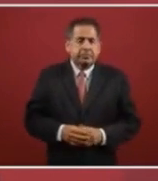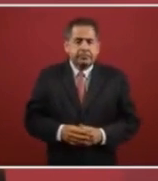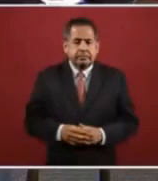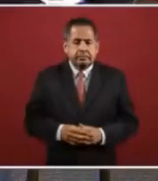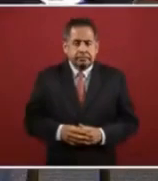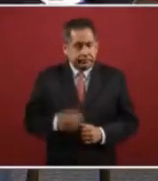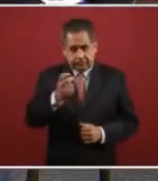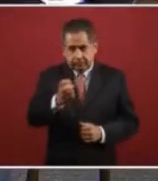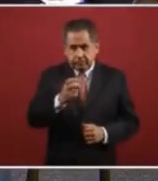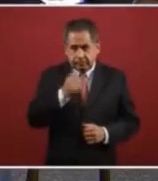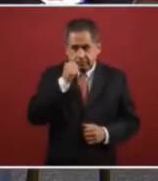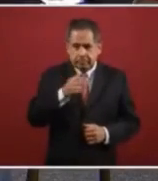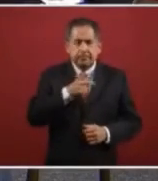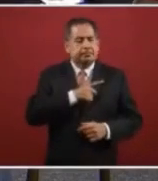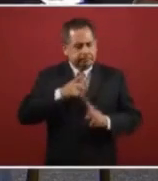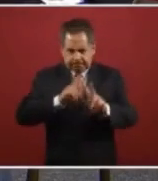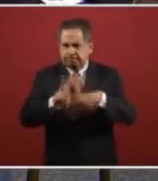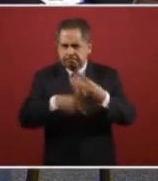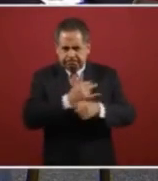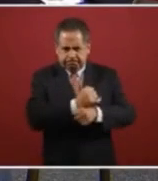de todas maneras hay que investigarlo